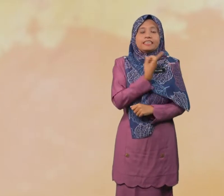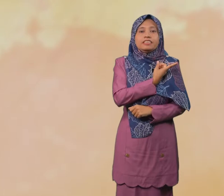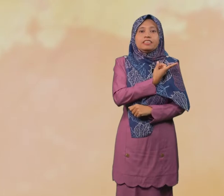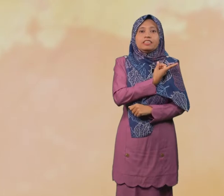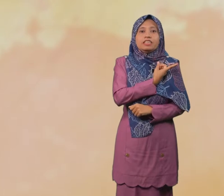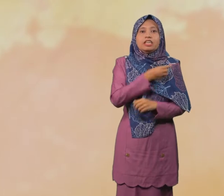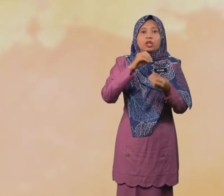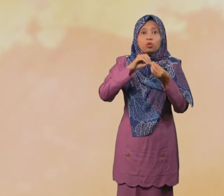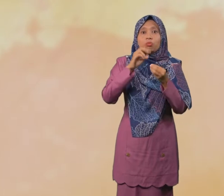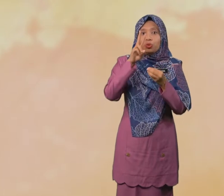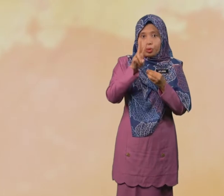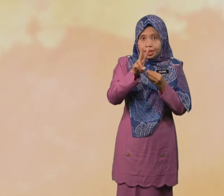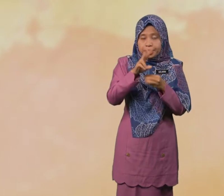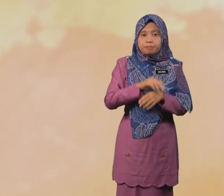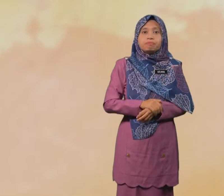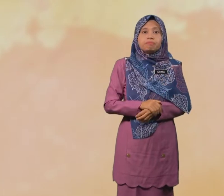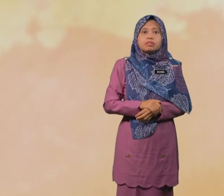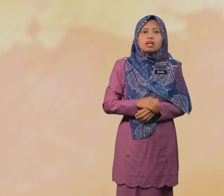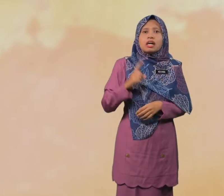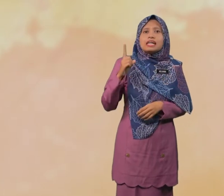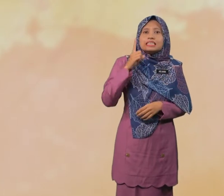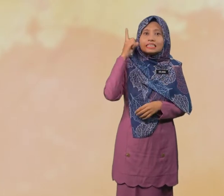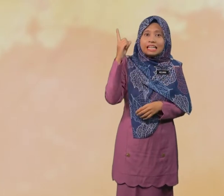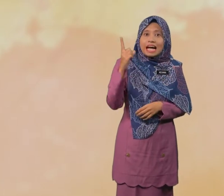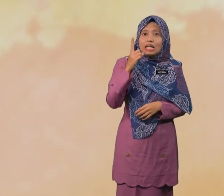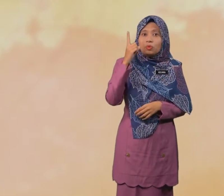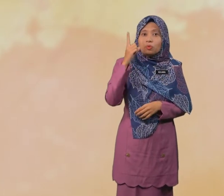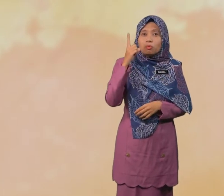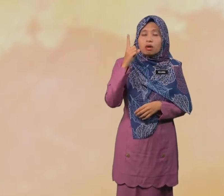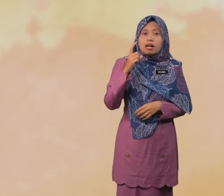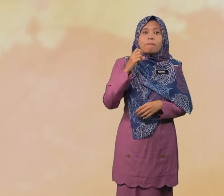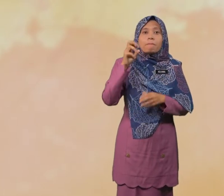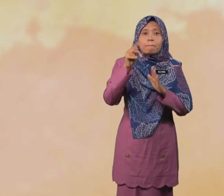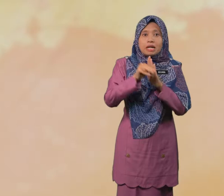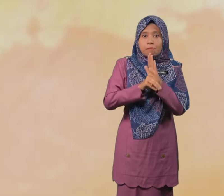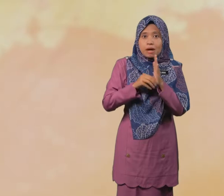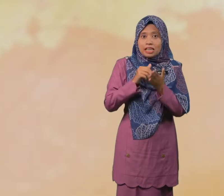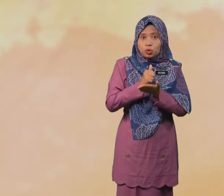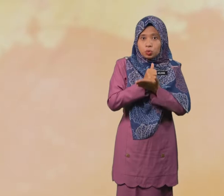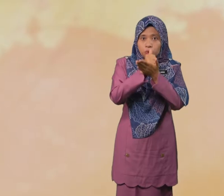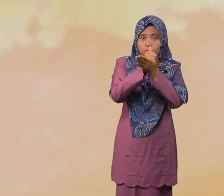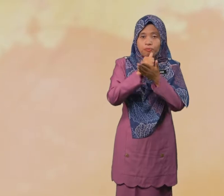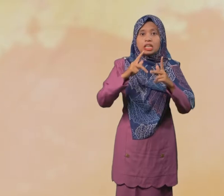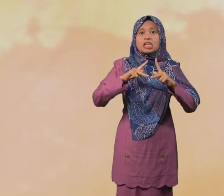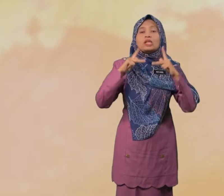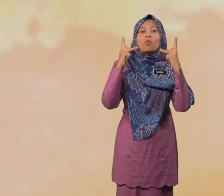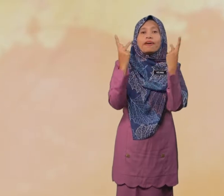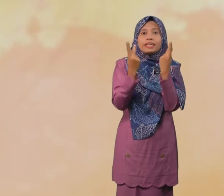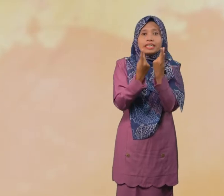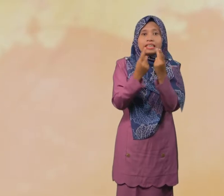Nombor Dua Selalu Membantu Keluarga